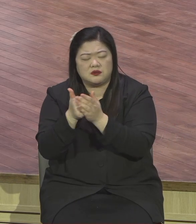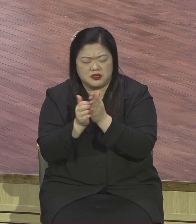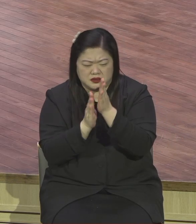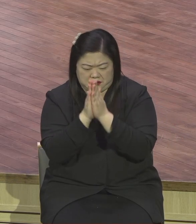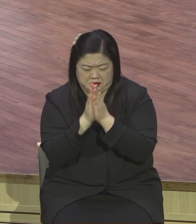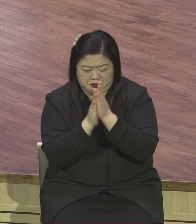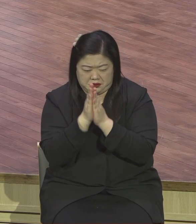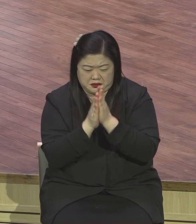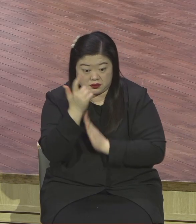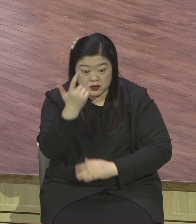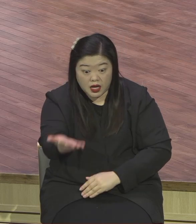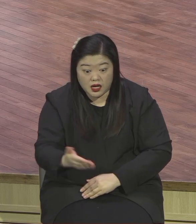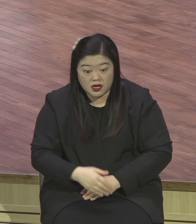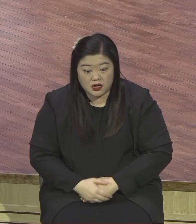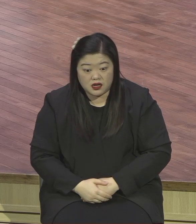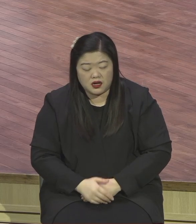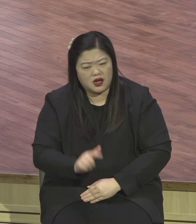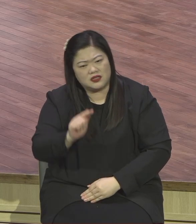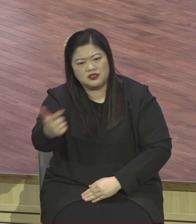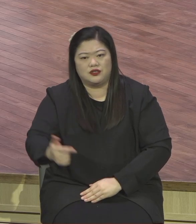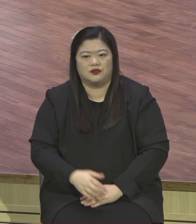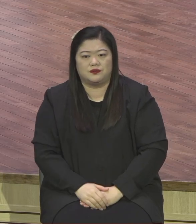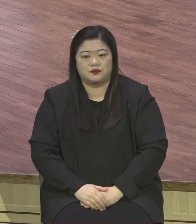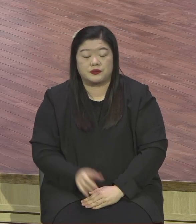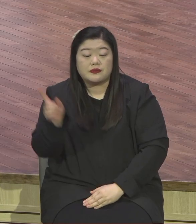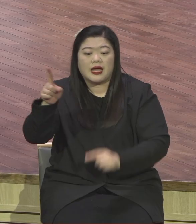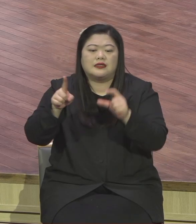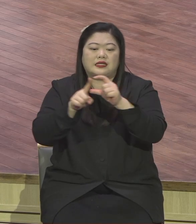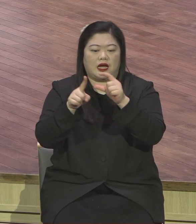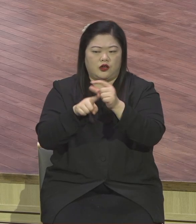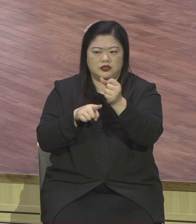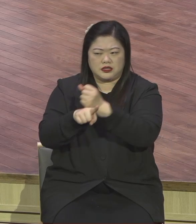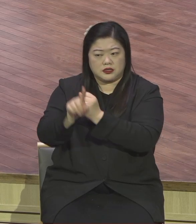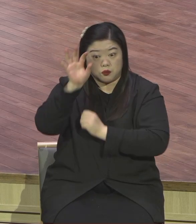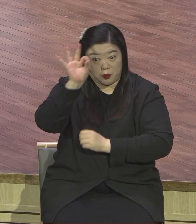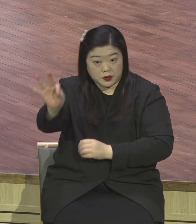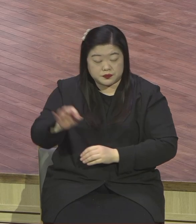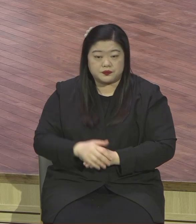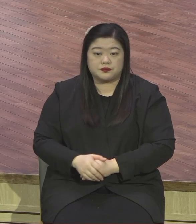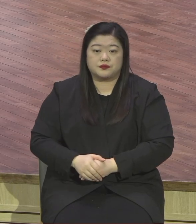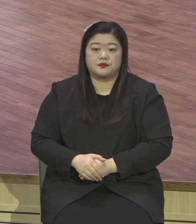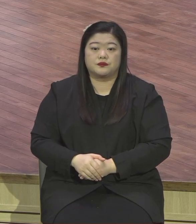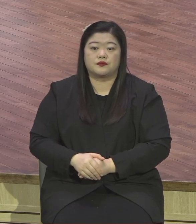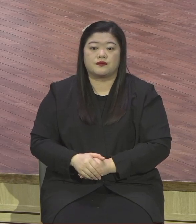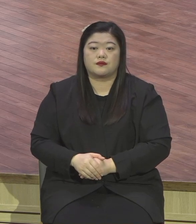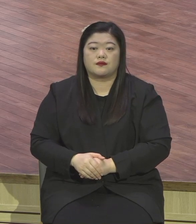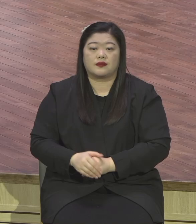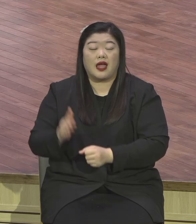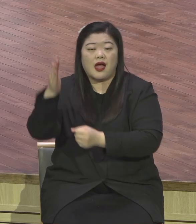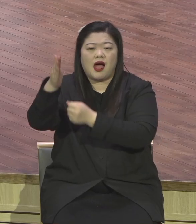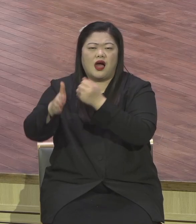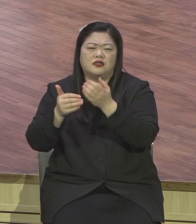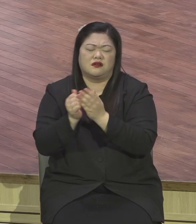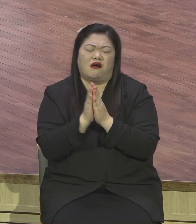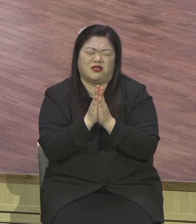하니까 그런데 원어조로 이 말씀은 하나님의 간청이 아니에요. 하나님의